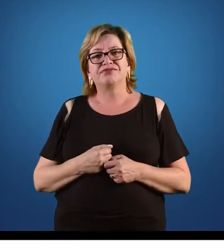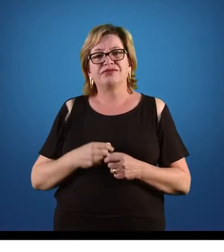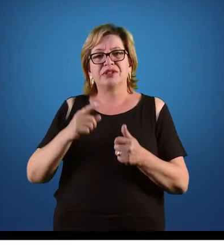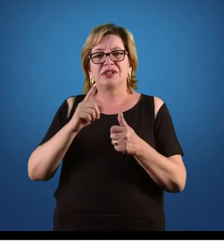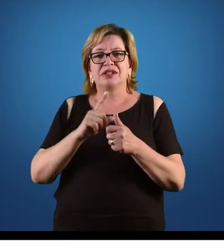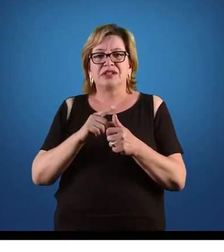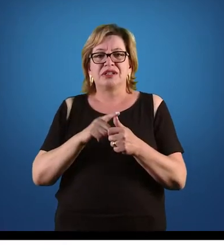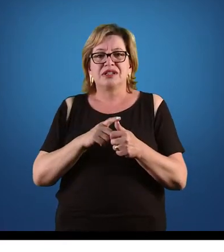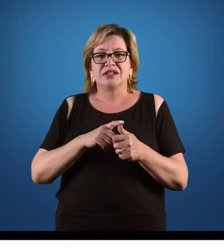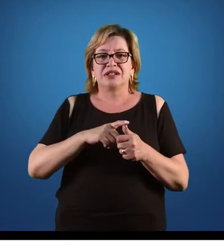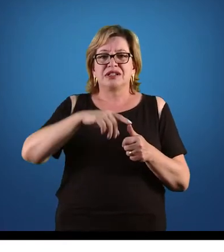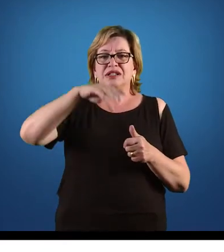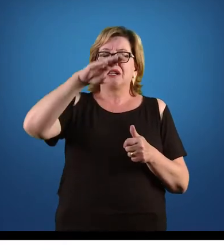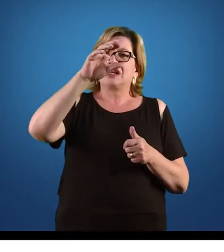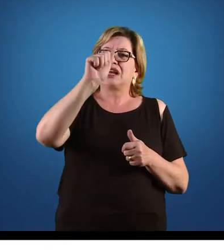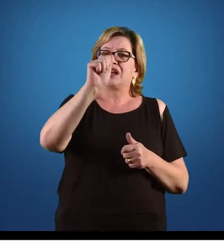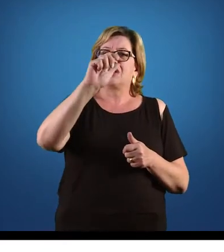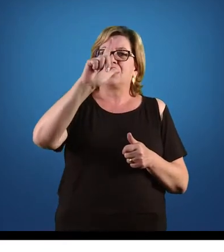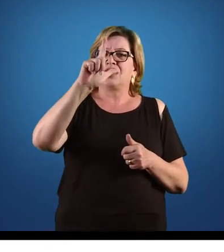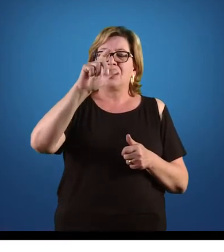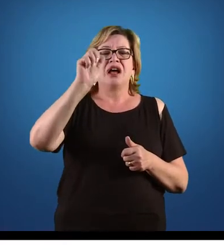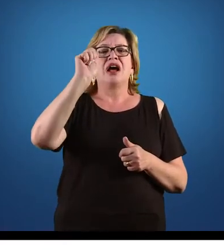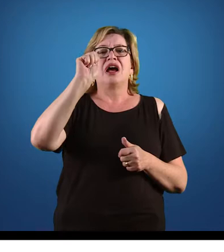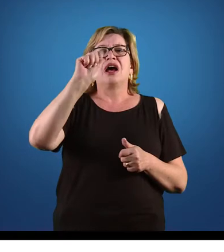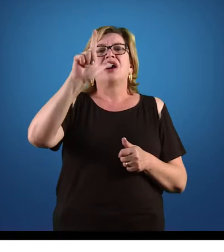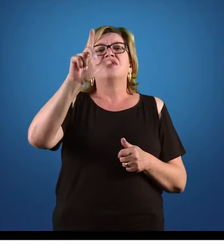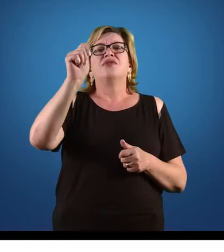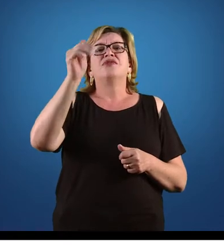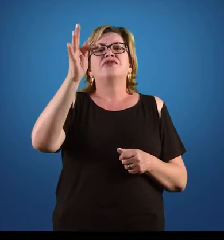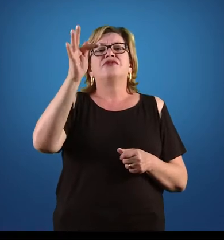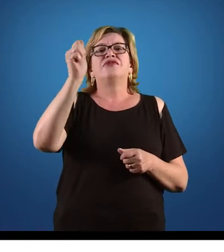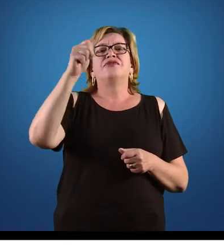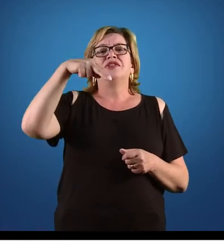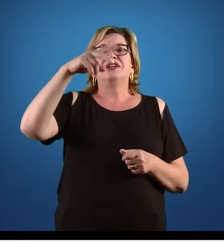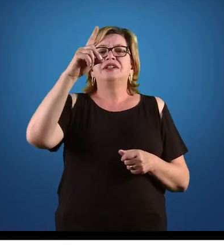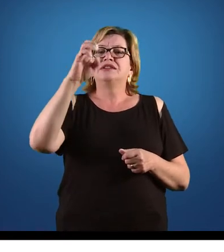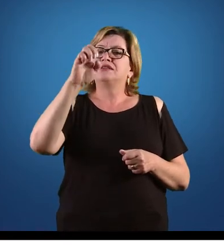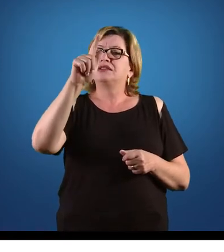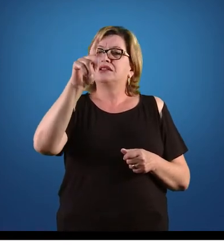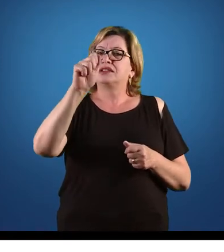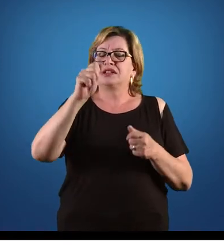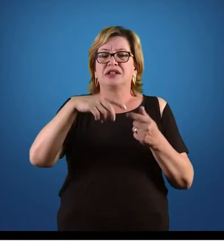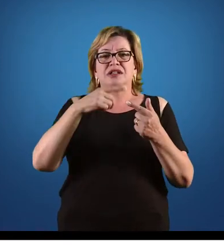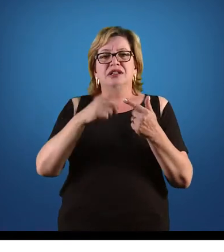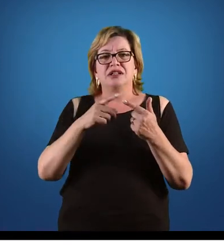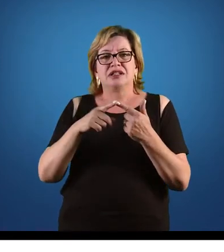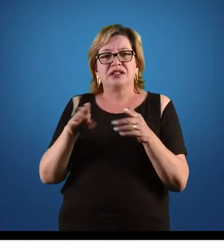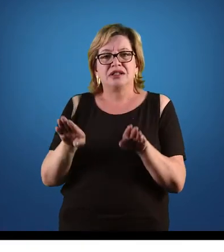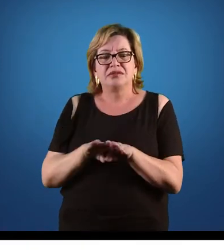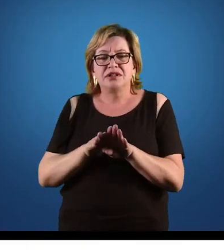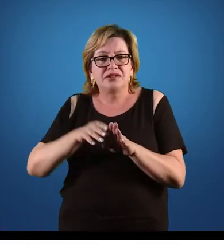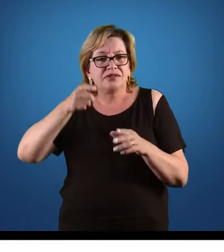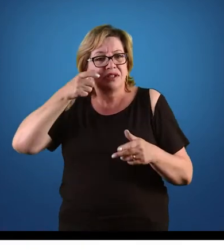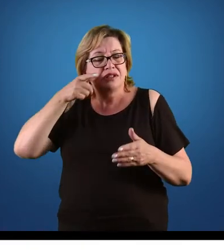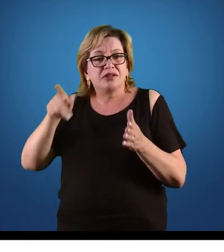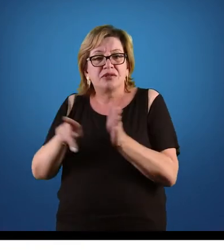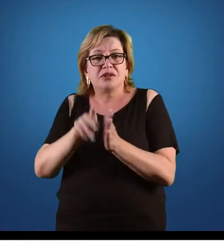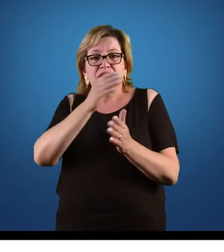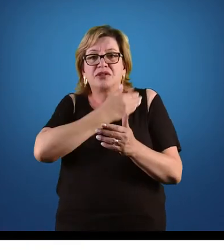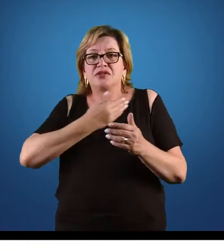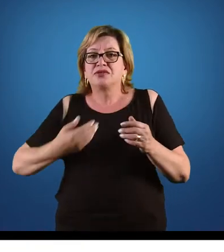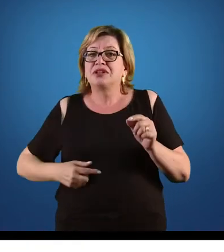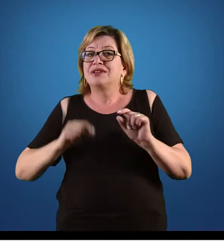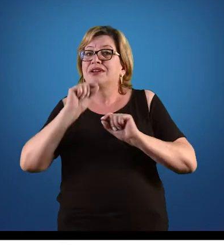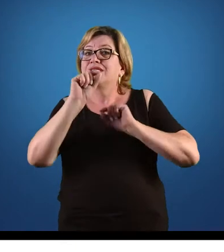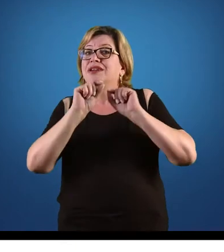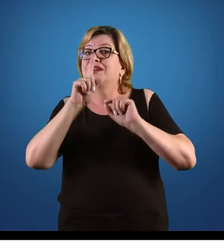barreiras alfandegárias criadas pelo Estado, a verificação pelo Estado de quem são